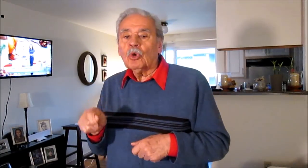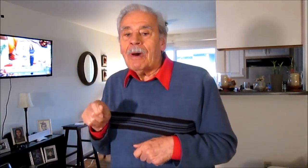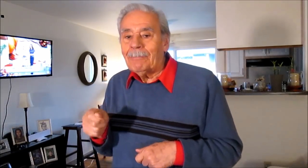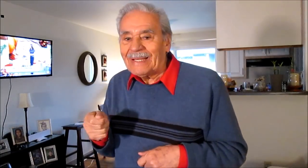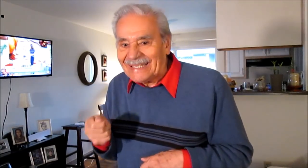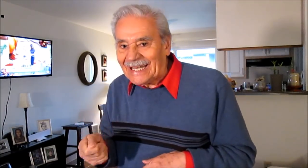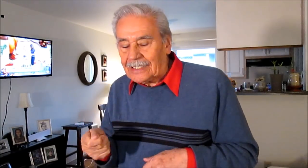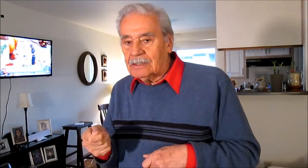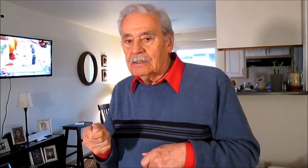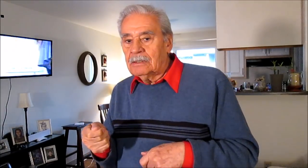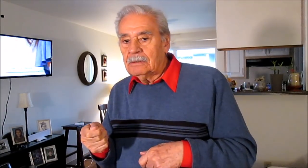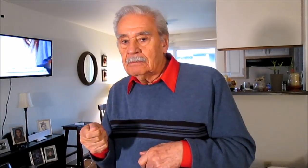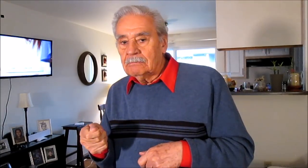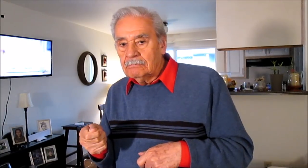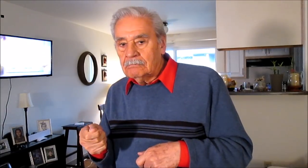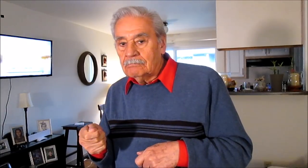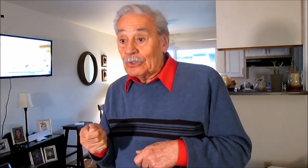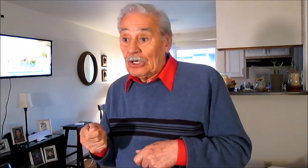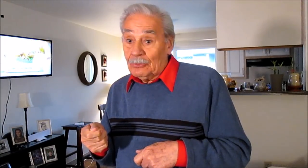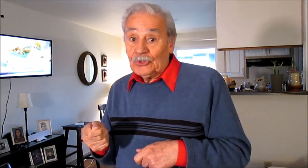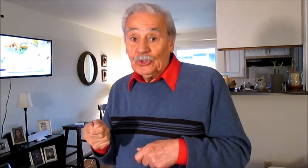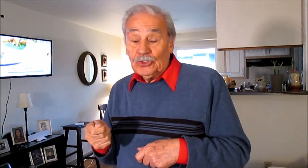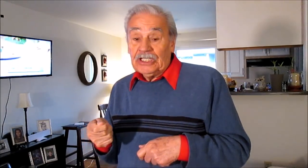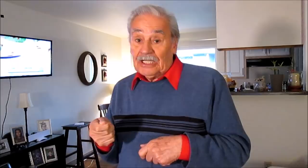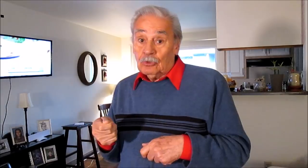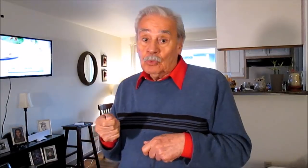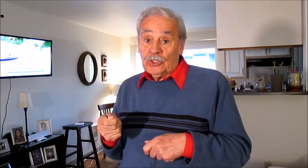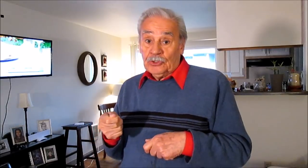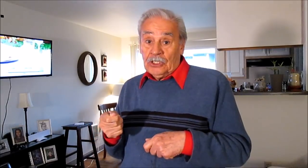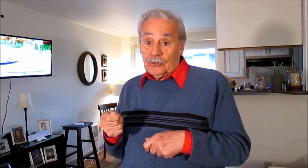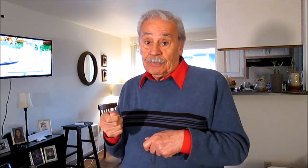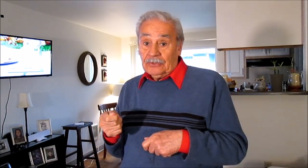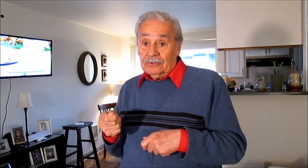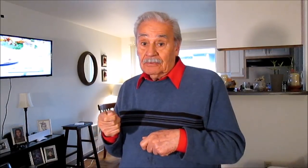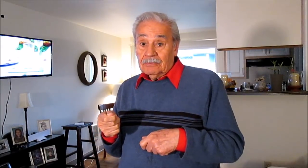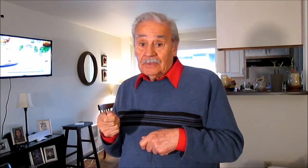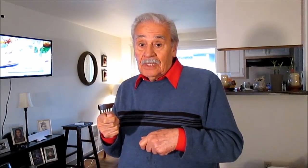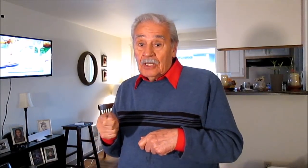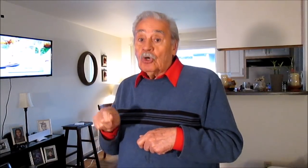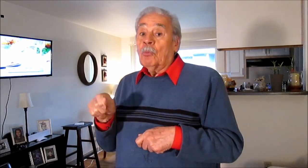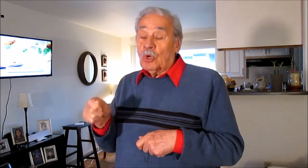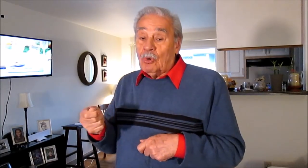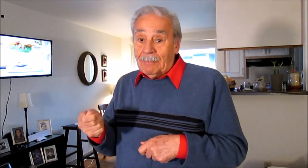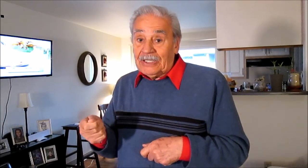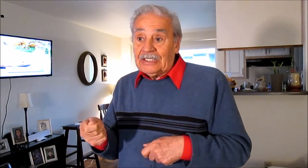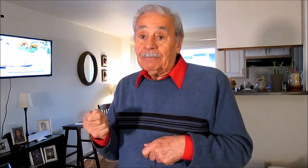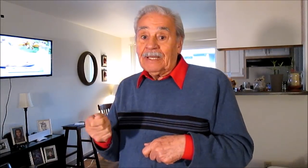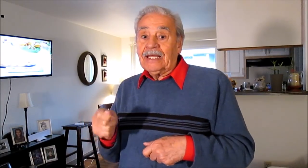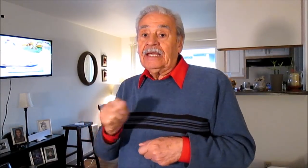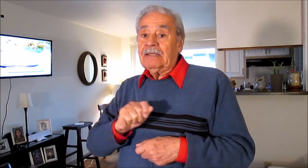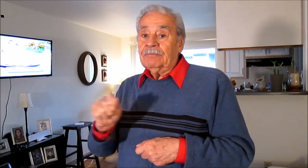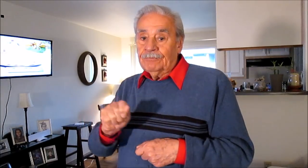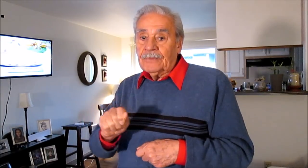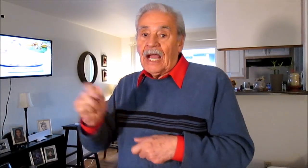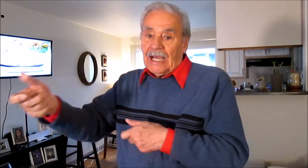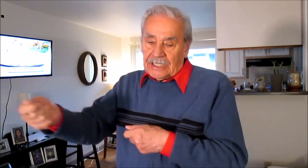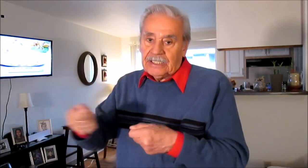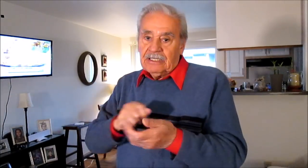lo va a apretar porque como todo tiene algún muerto en el ropero cómo lo va a apretar para que agarre y